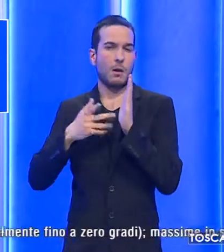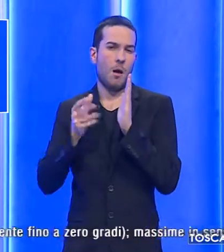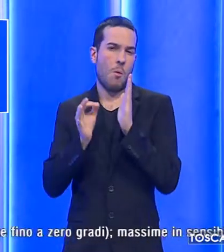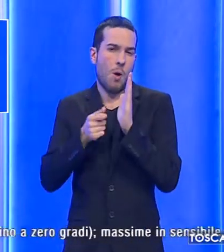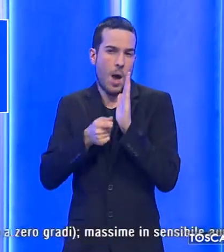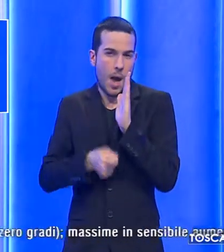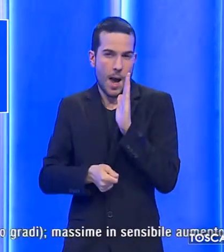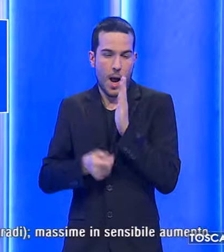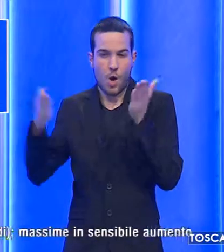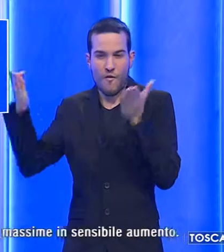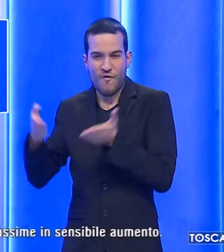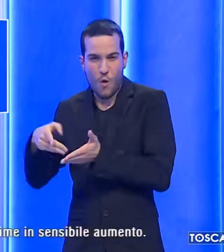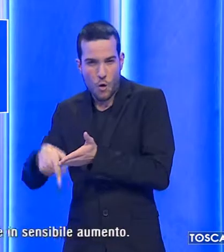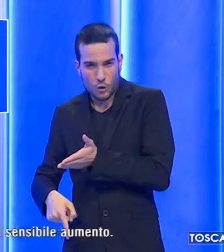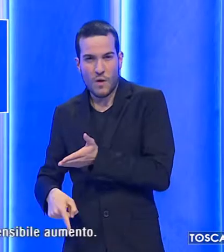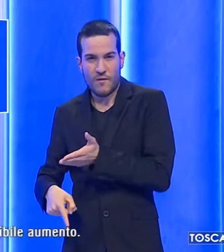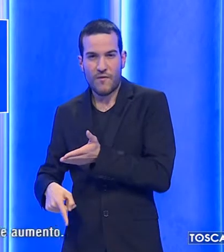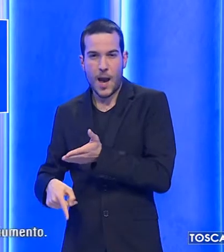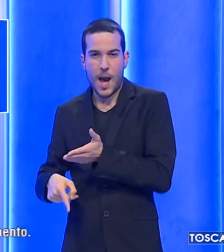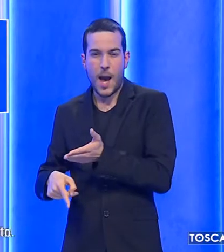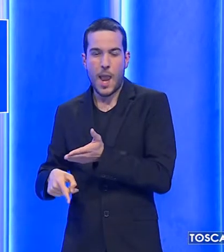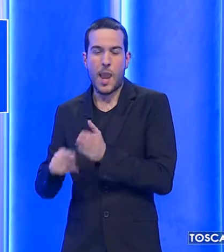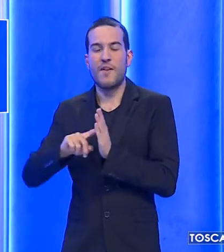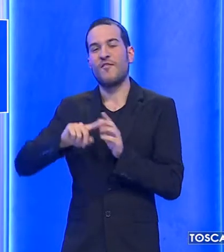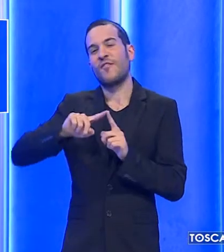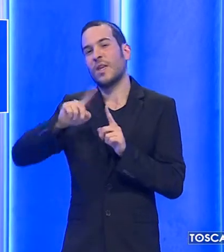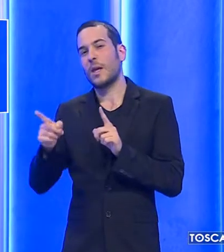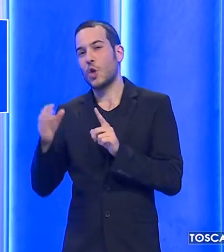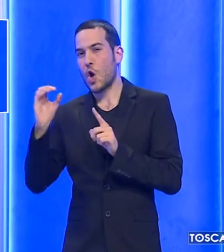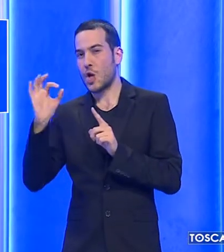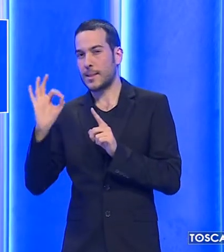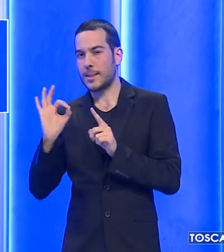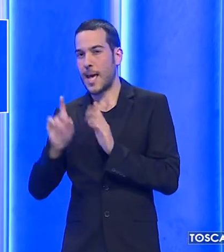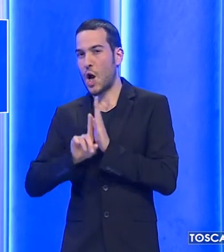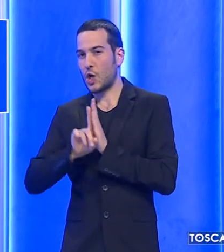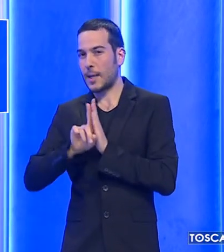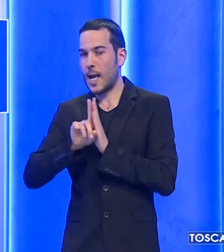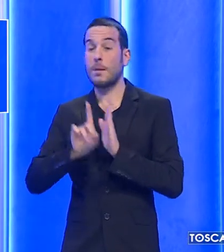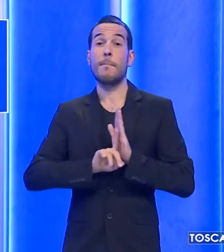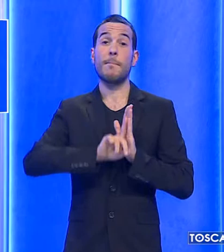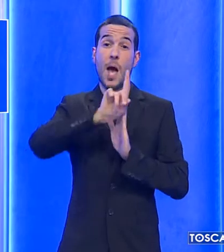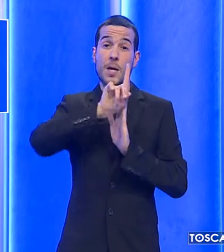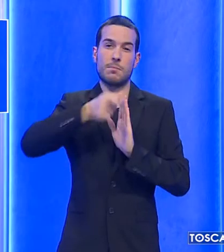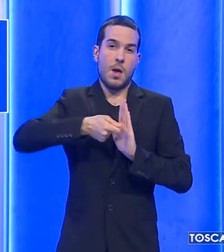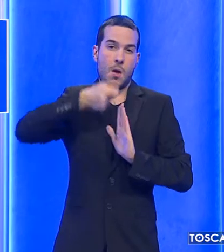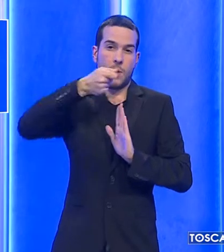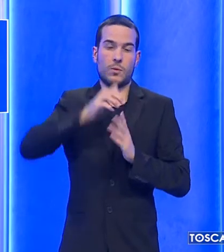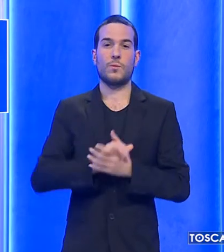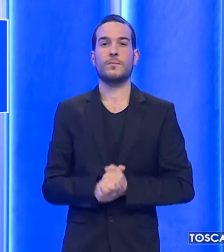calo nei fondovalle localmente fino a zero gradi, massime insensibile aumento.